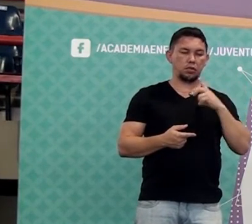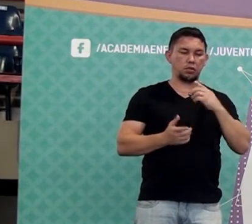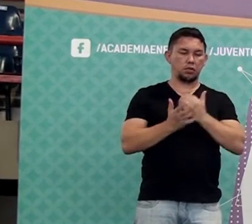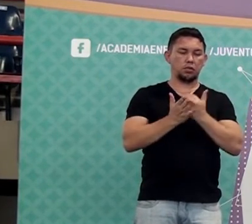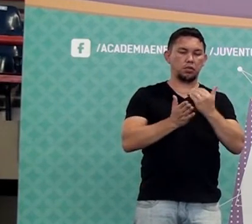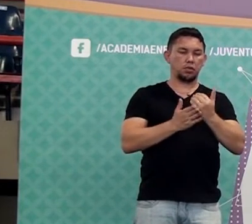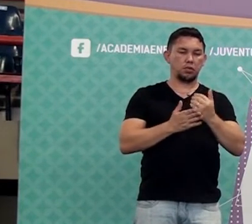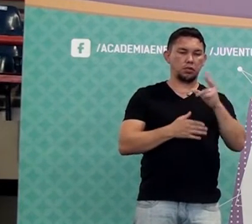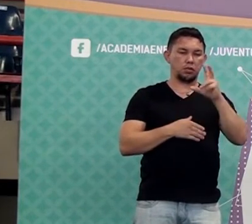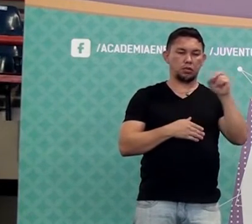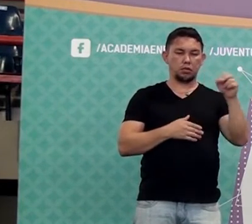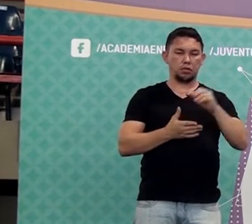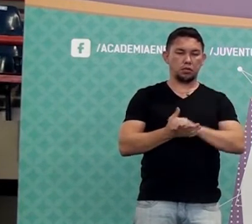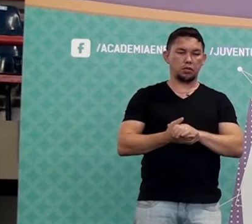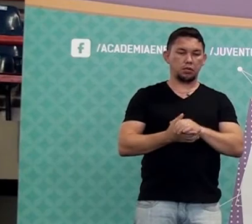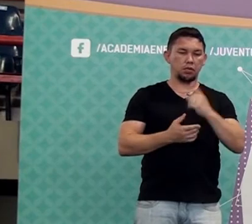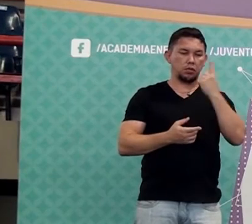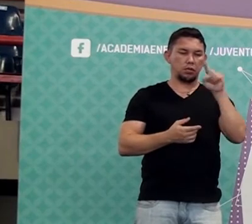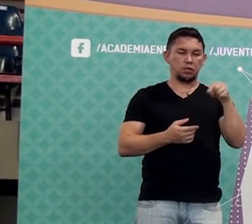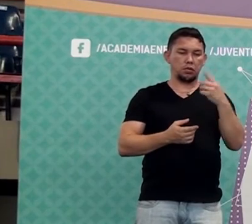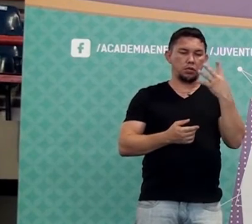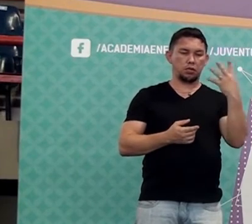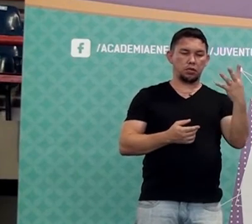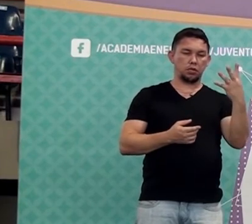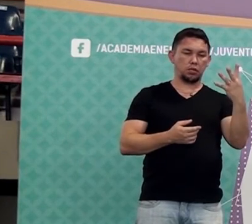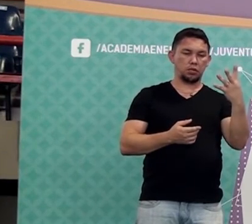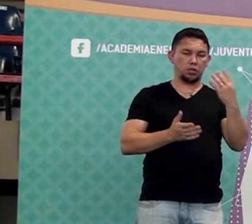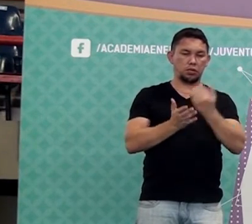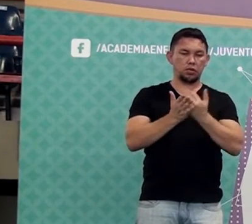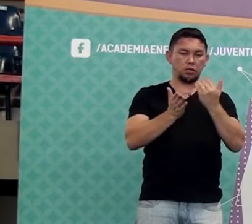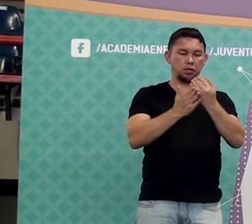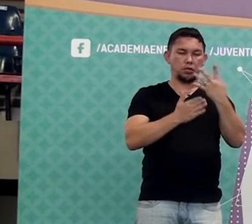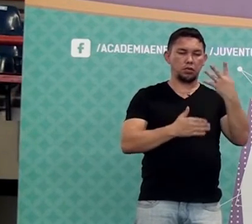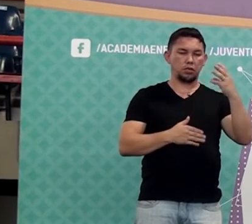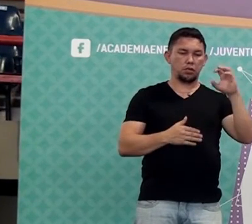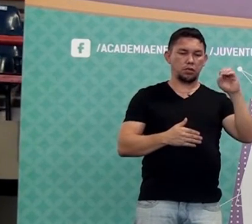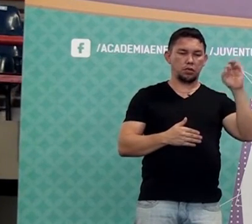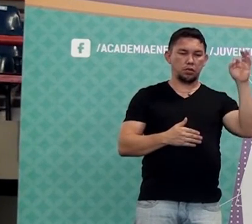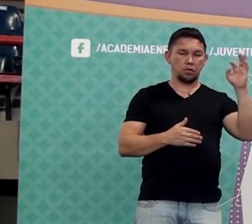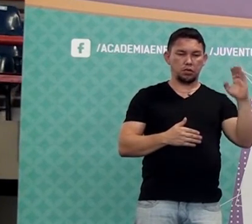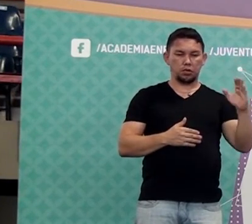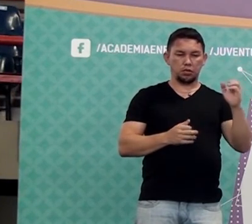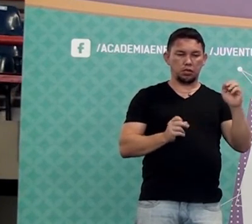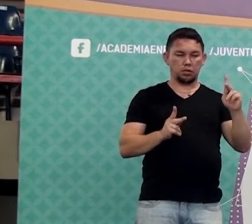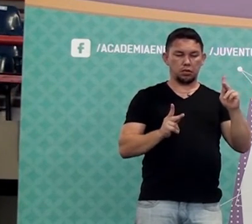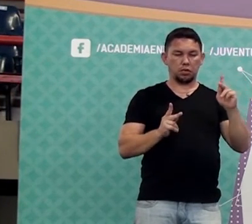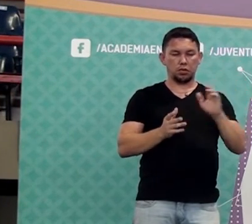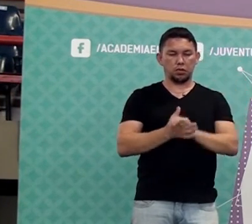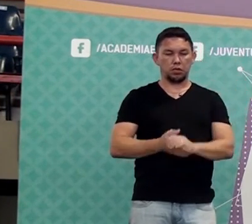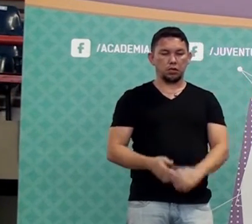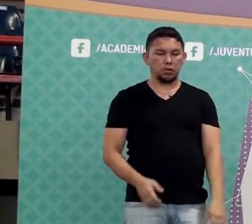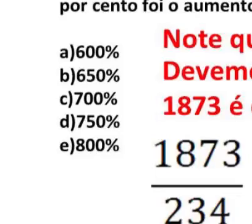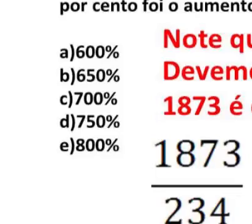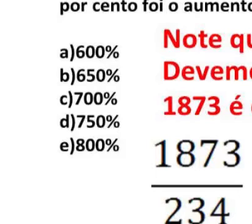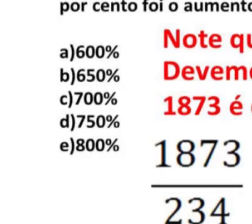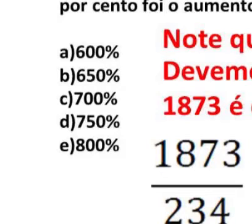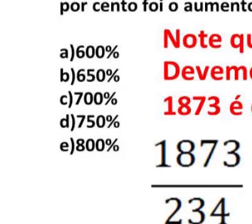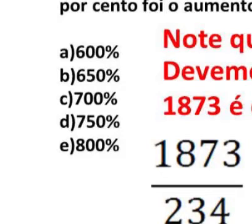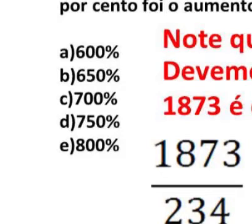50%. Se eu dividir e 1,4, aumentou 40%. Tá claro isso? Mas vamos lá. Divida aí, ó.